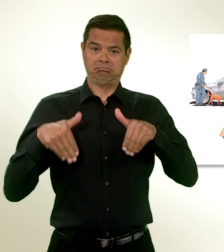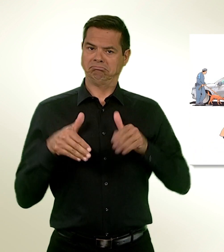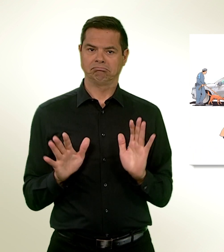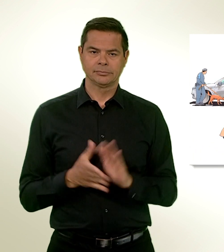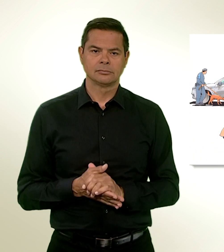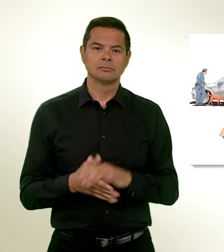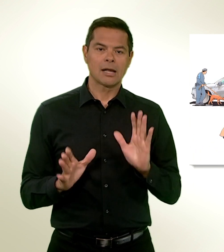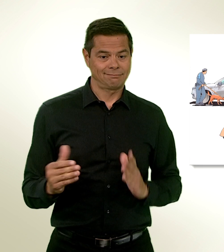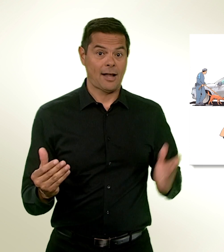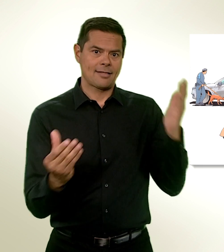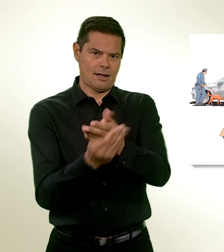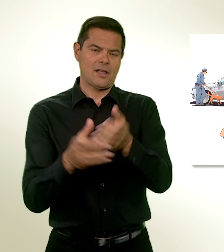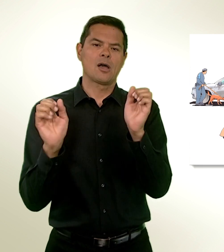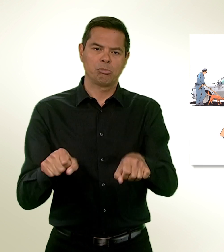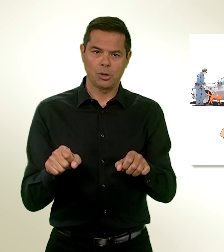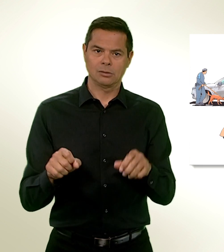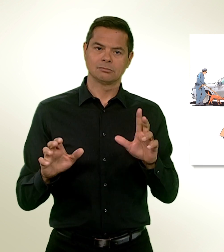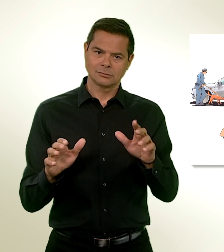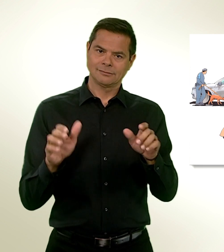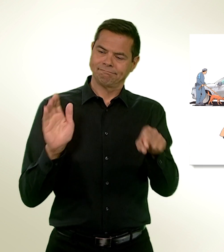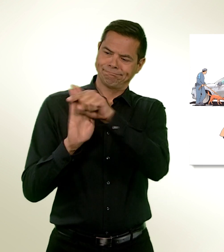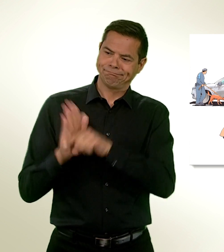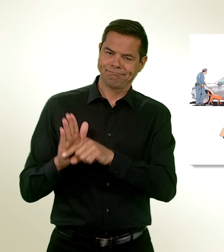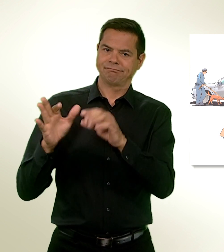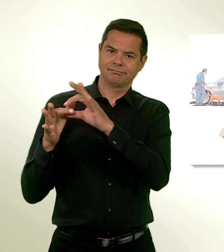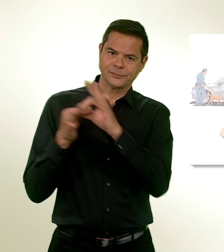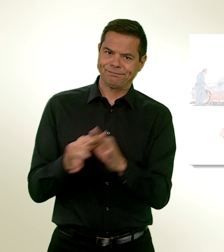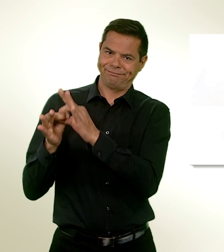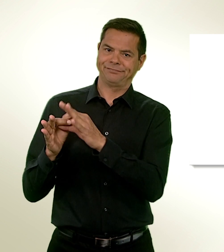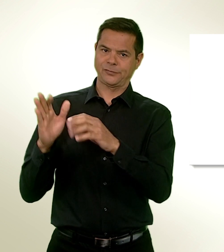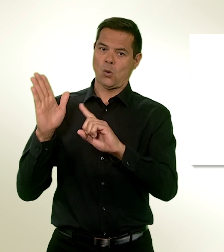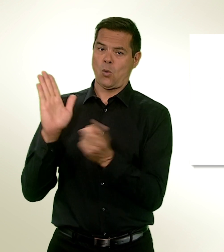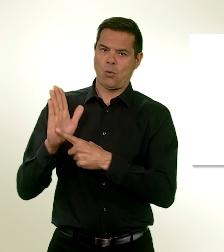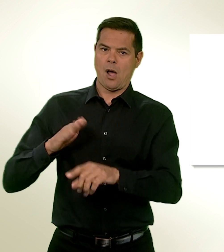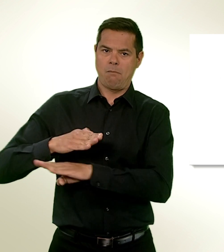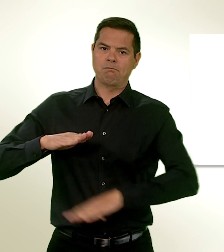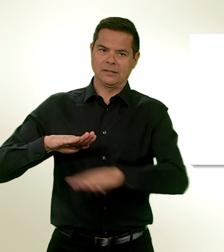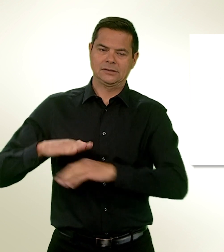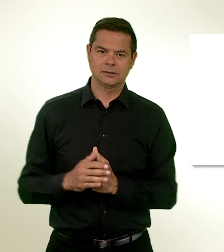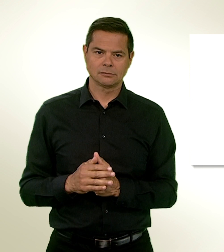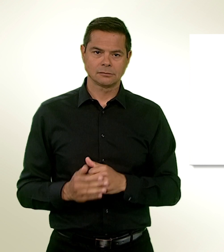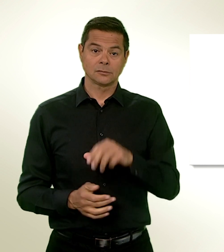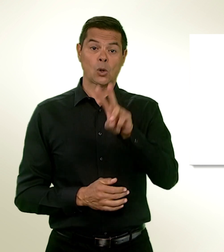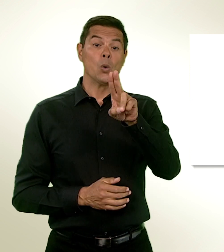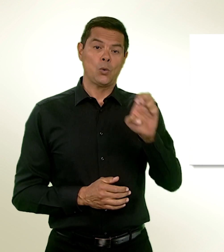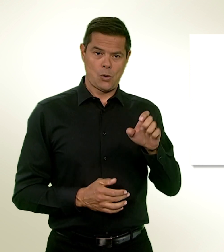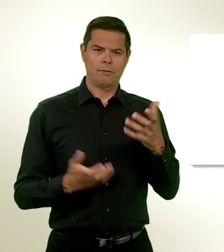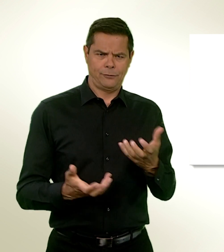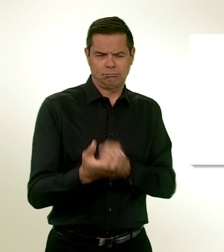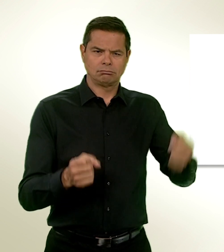Frontex est tenu de respecter les droits fondamentaux. L'UE a décidé de développer Frontex suite à la crise migratoire de 2015.